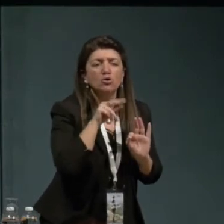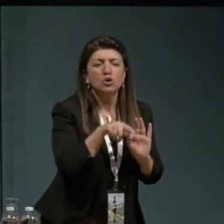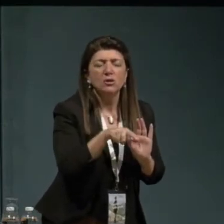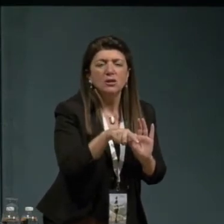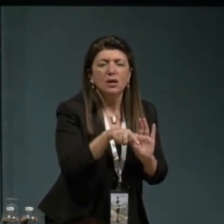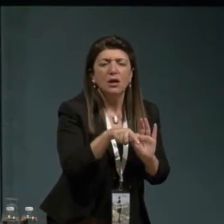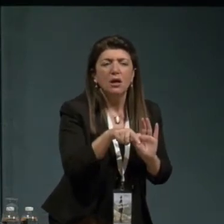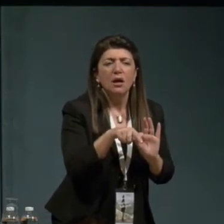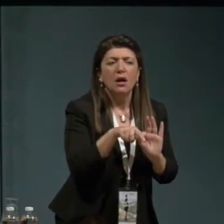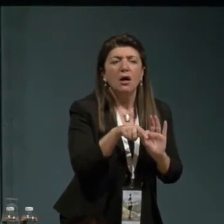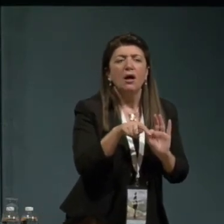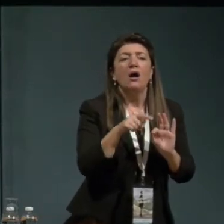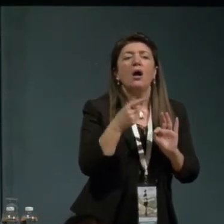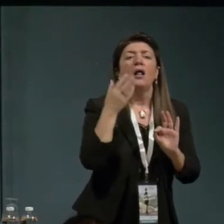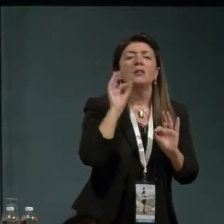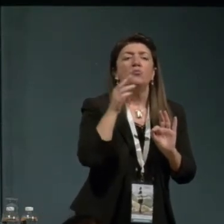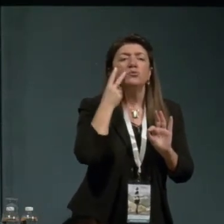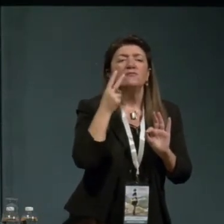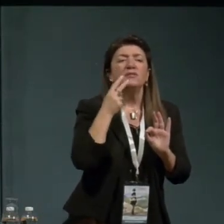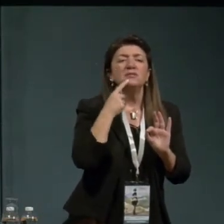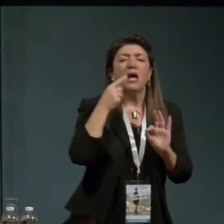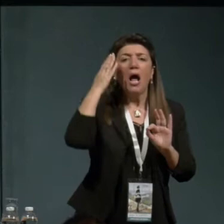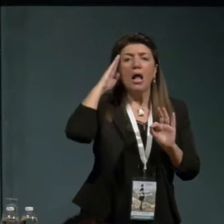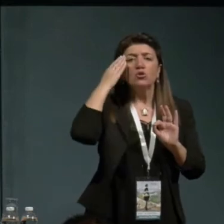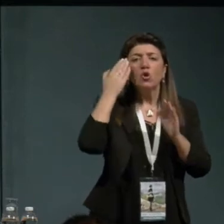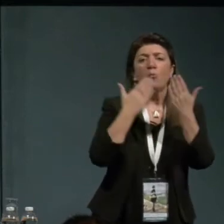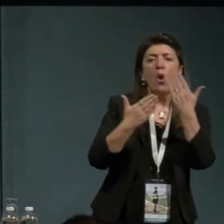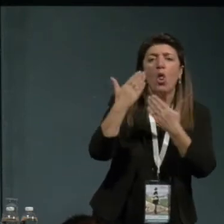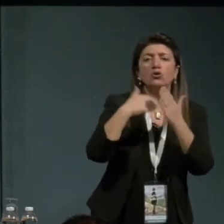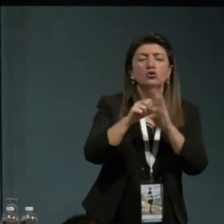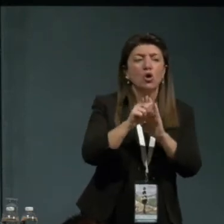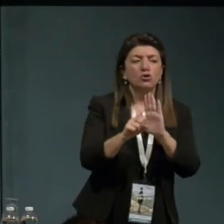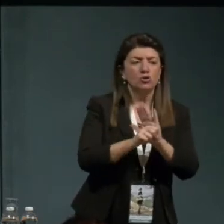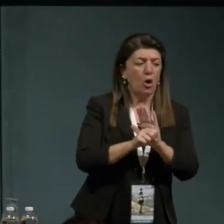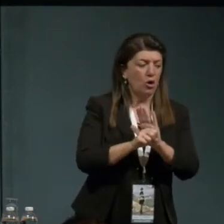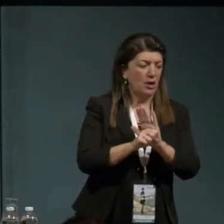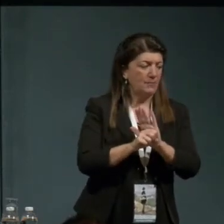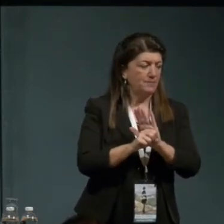dire, antropologico e storica. Che significa?